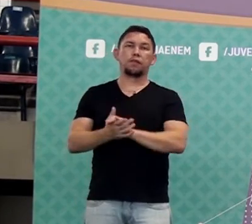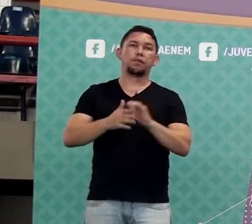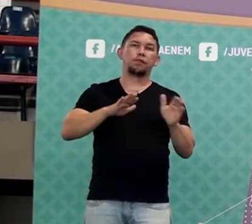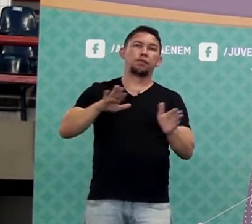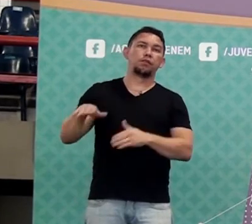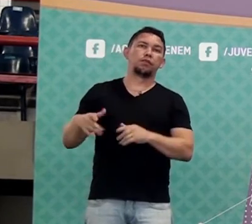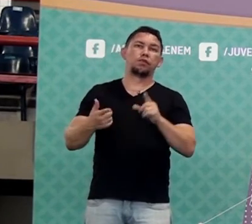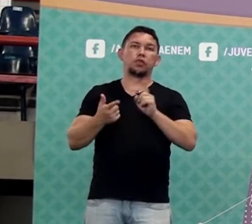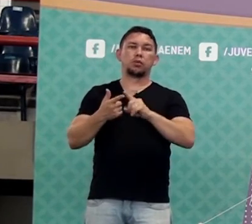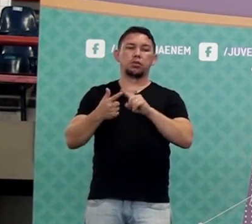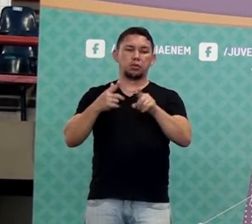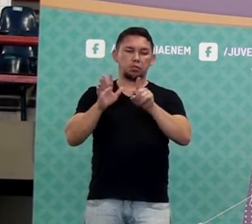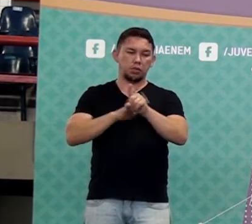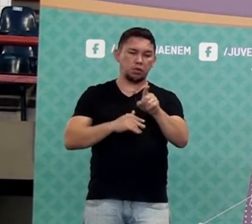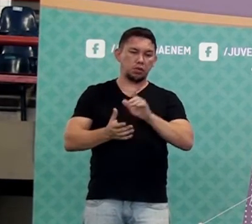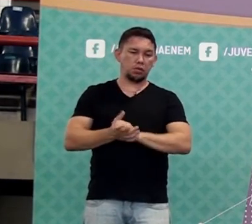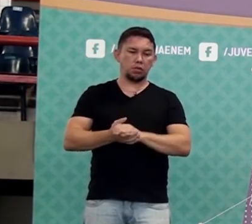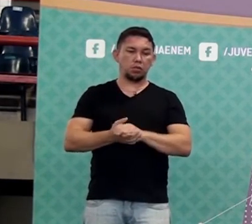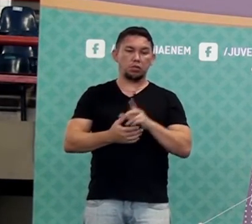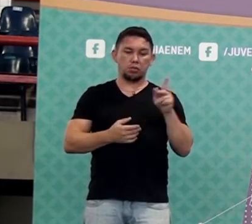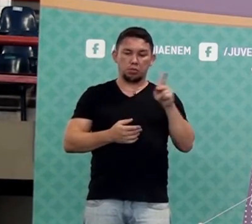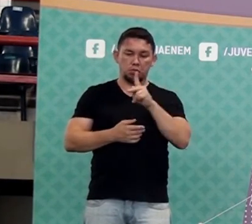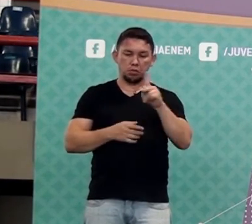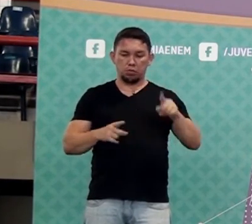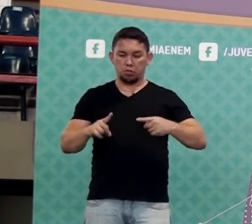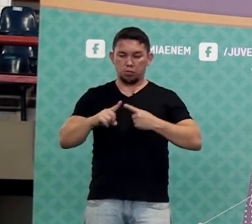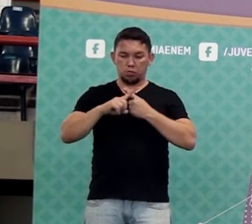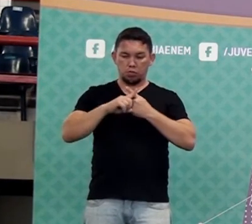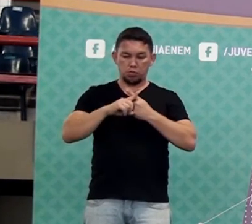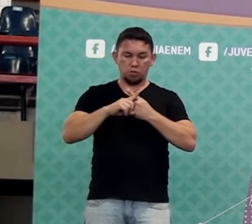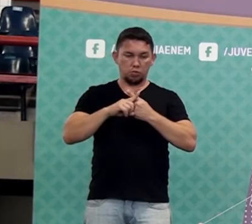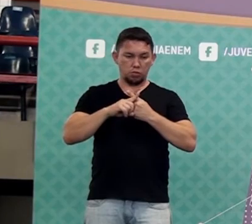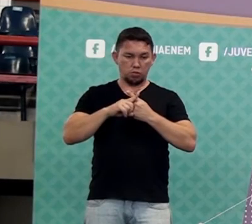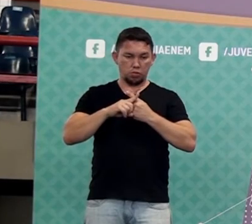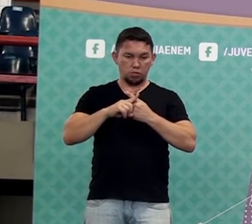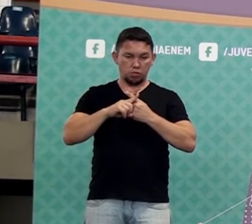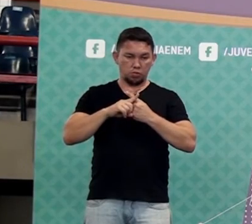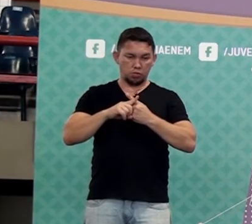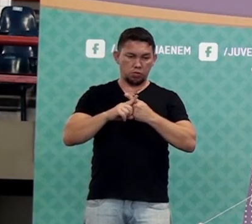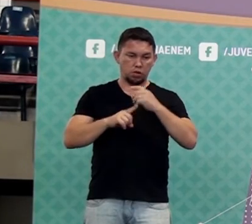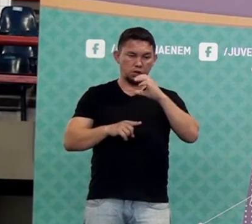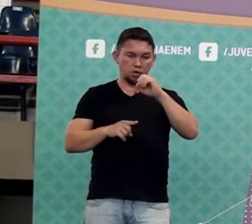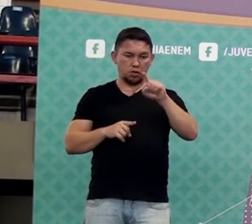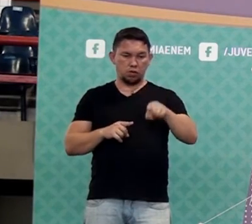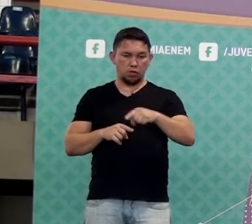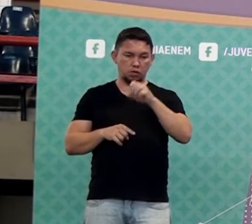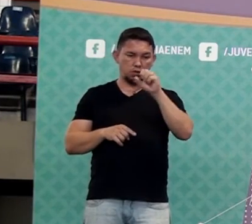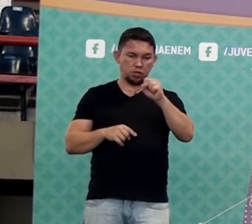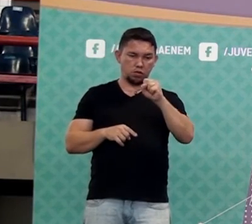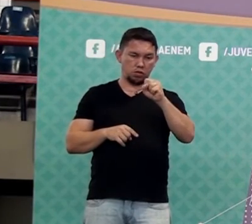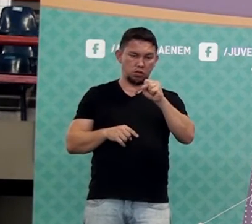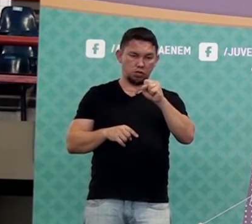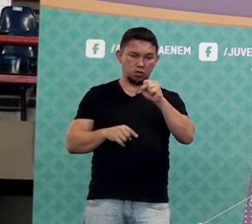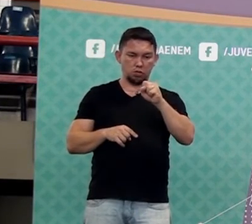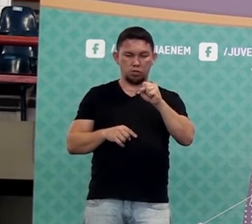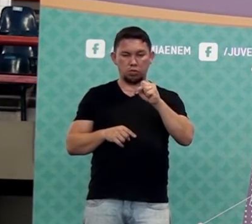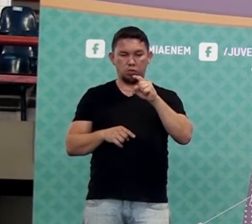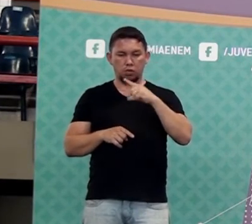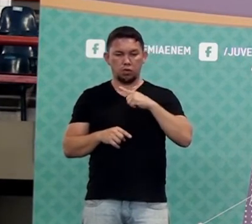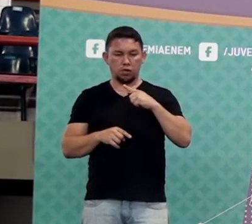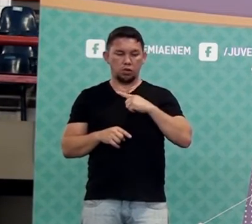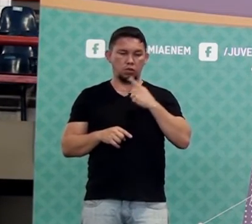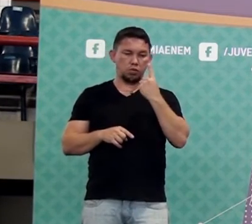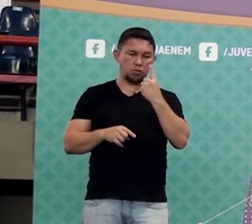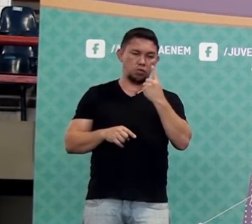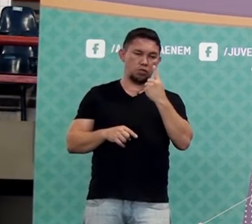Aqui tem uma perguntinha assim. Professor, pode multiplicar só por 0,8 ao invés de 1,08? Ó,